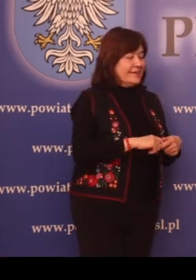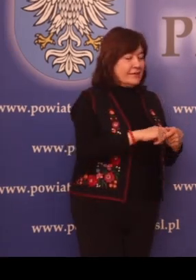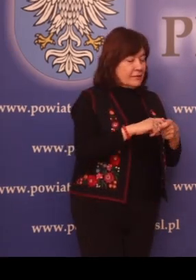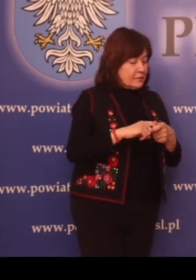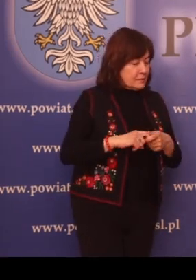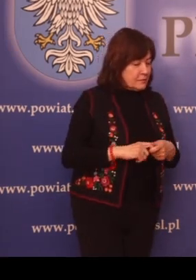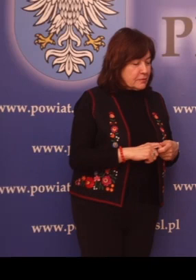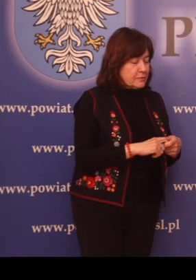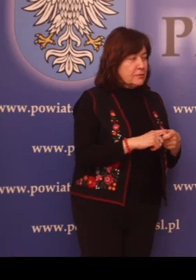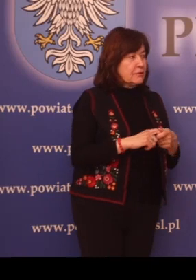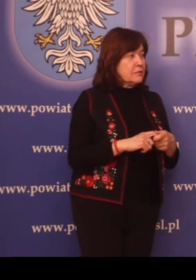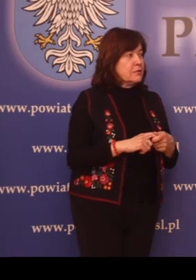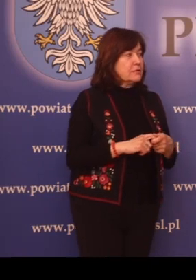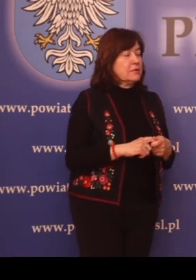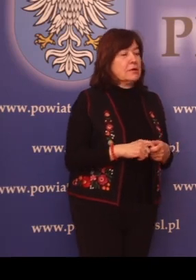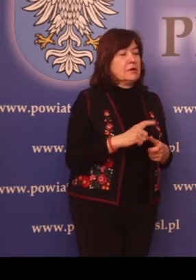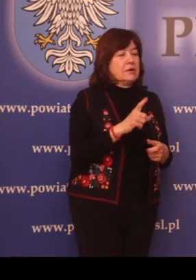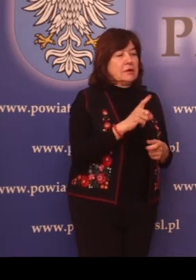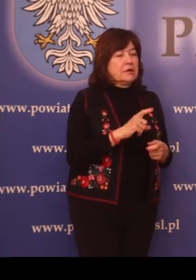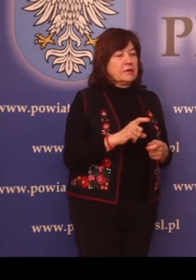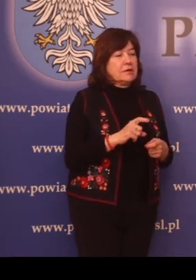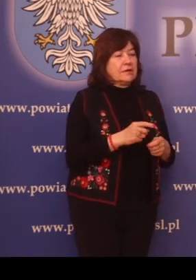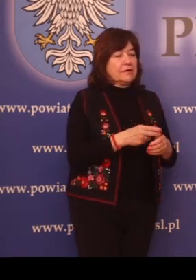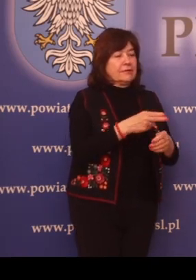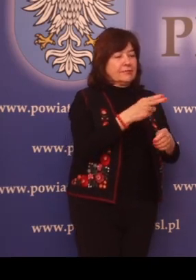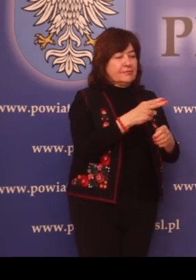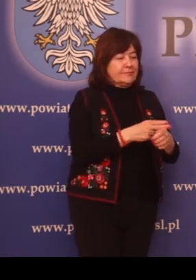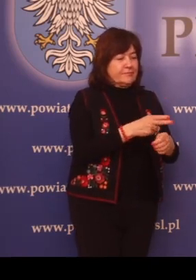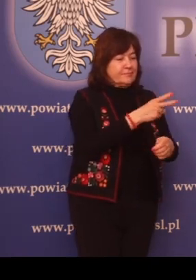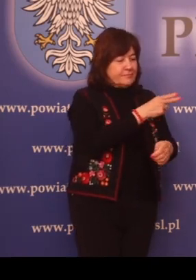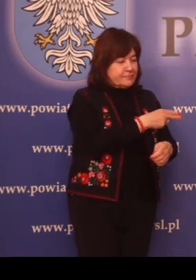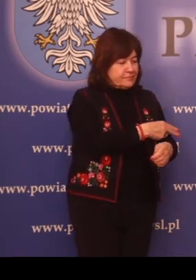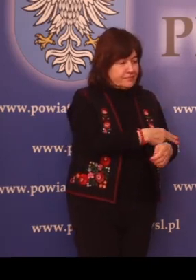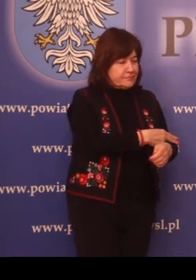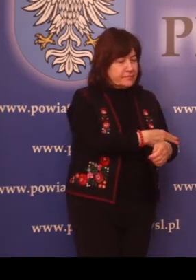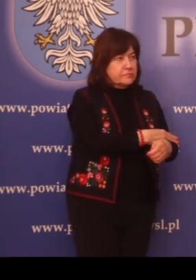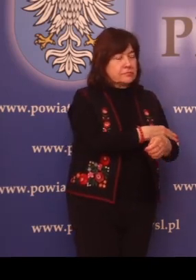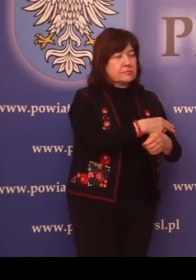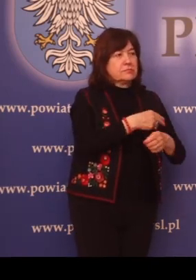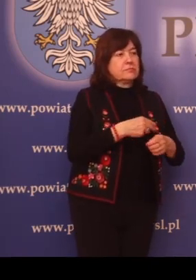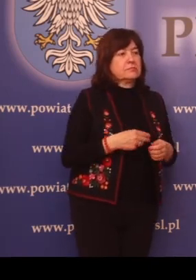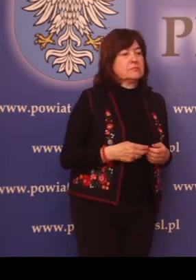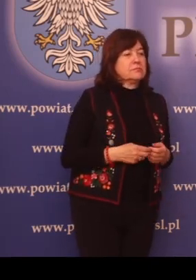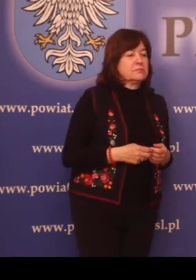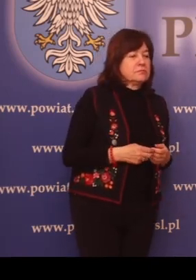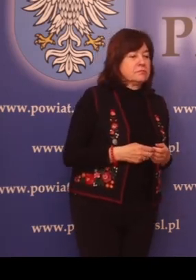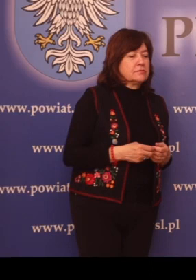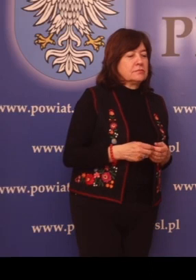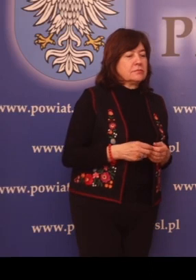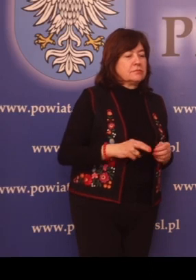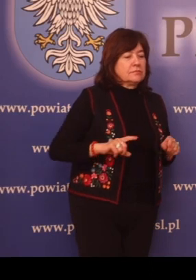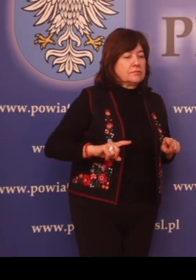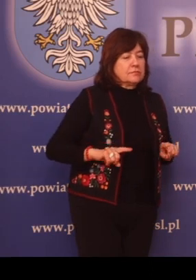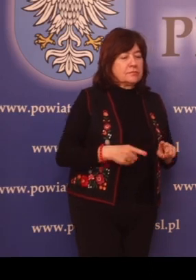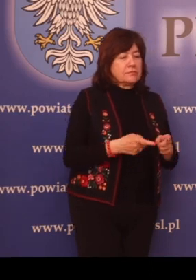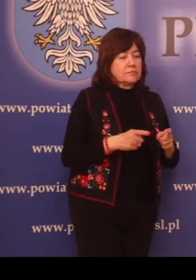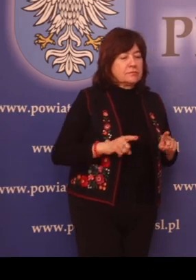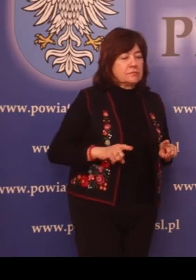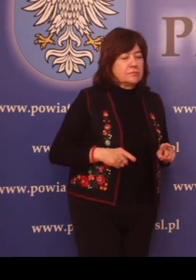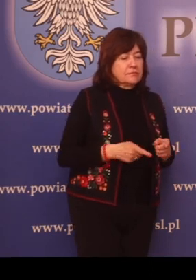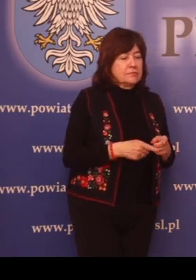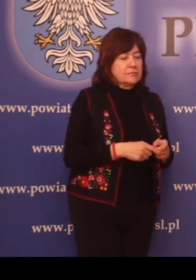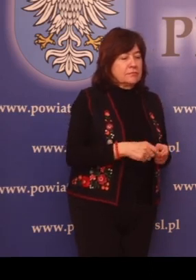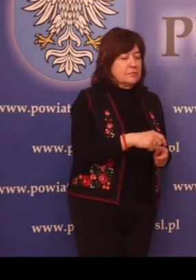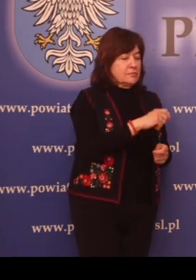Współdziałanie z właściwymi miejscowo delegatorami urzędu, organami inspekcji